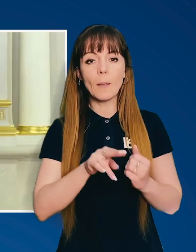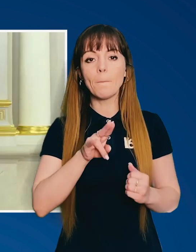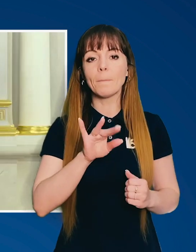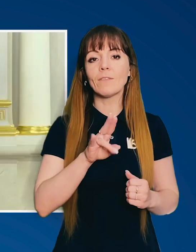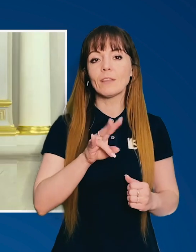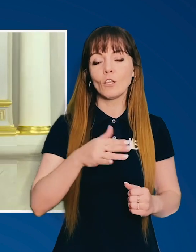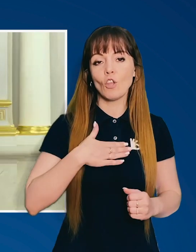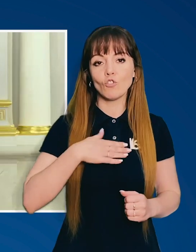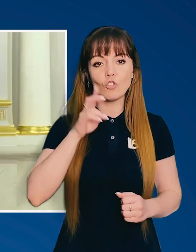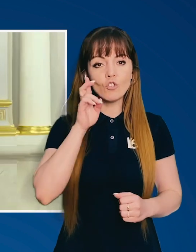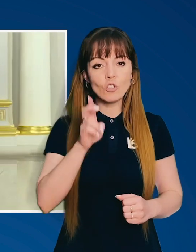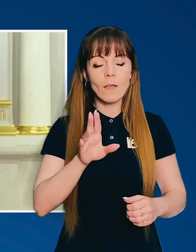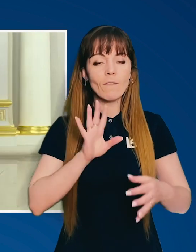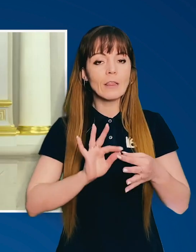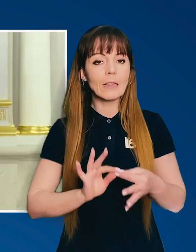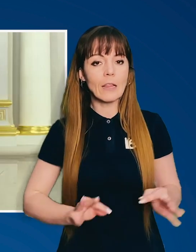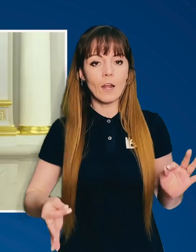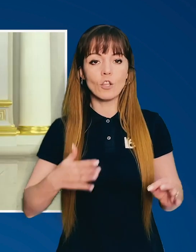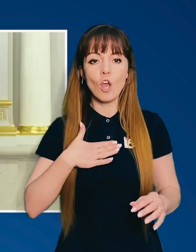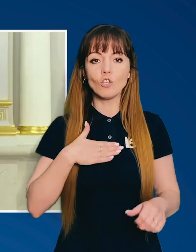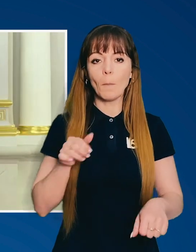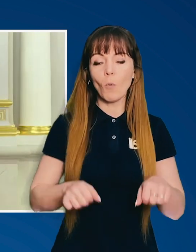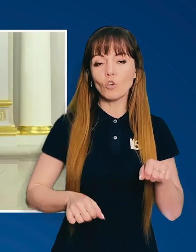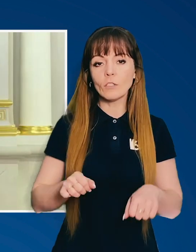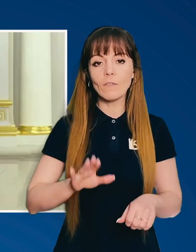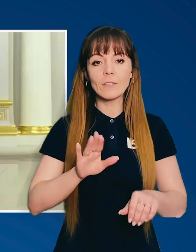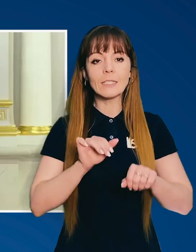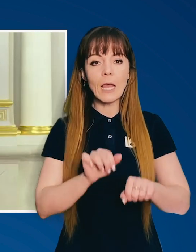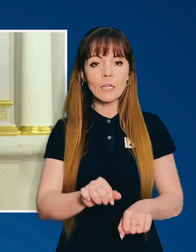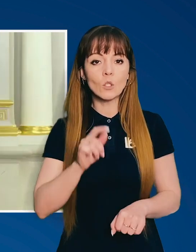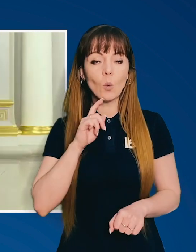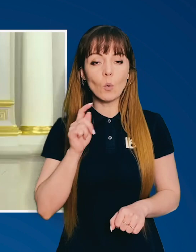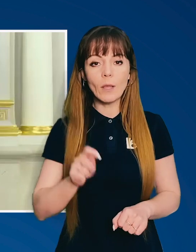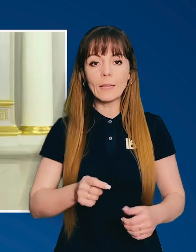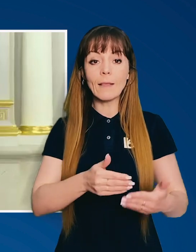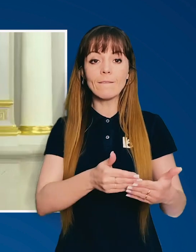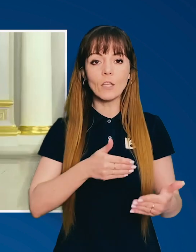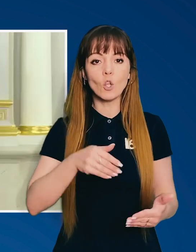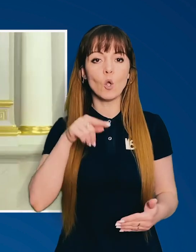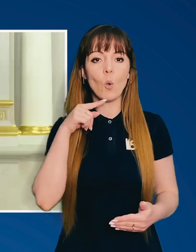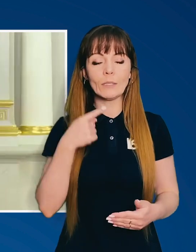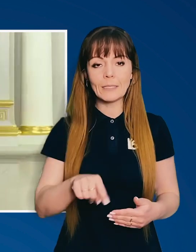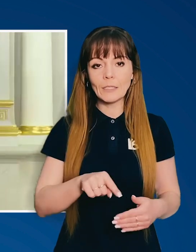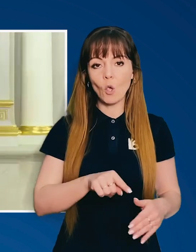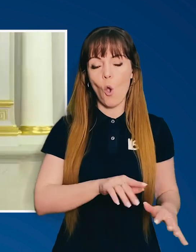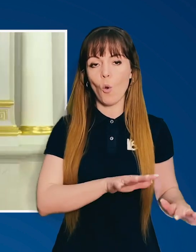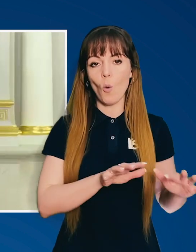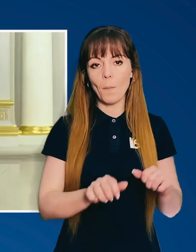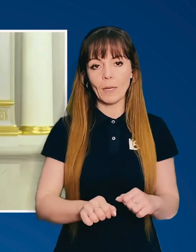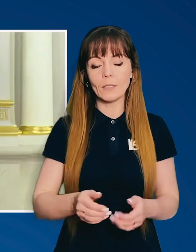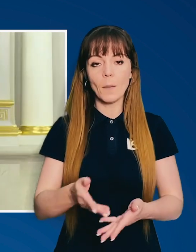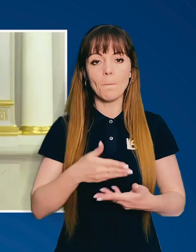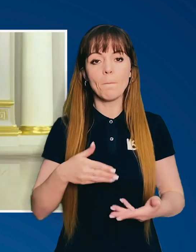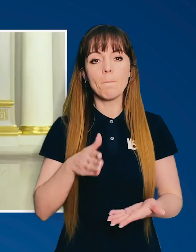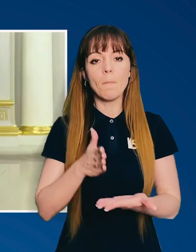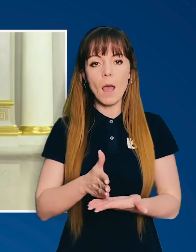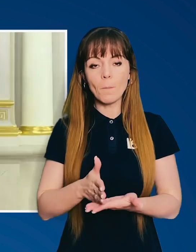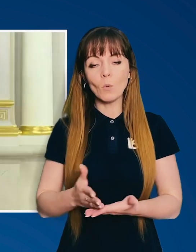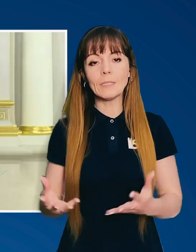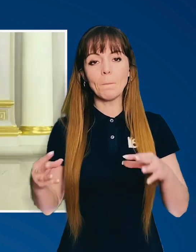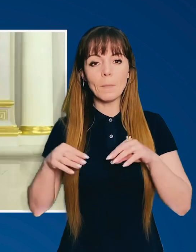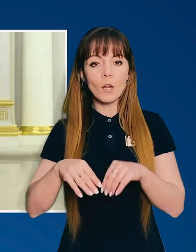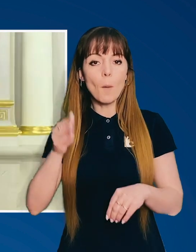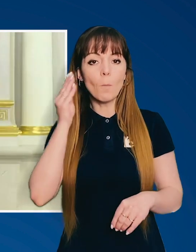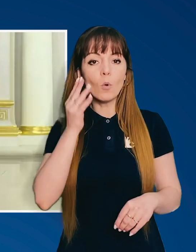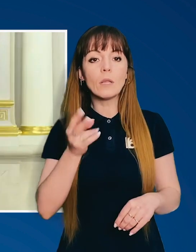нашому сході, на півдні нашої держави, в деталях, в нашій можливості у захисті України від російської окупації. Ми